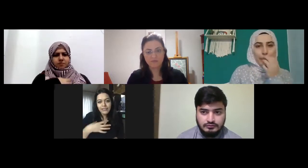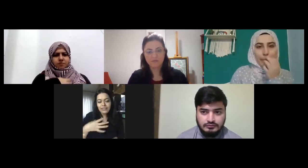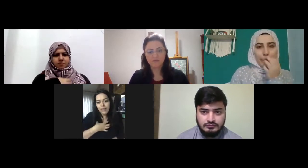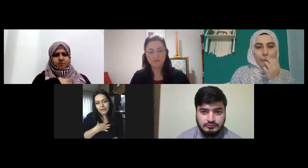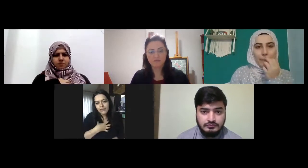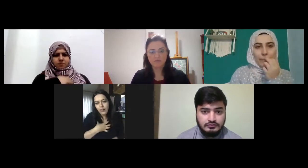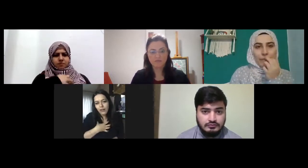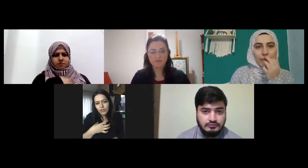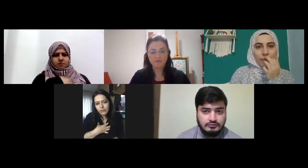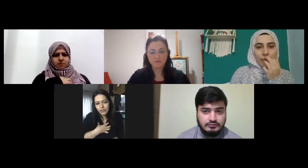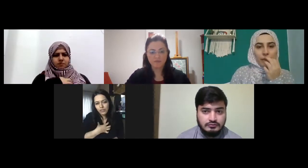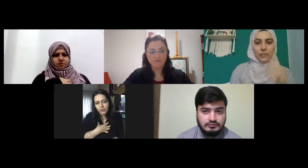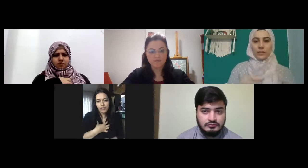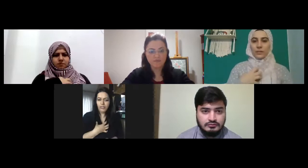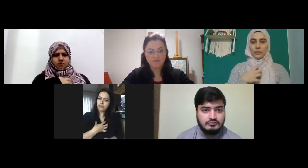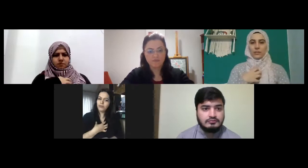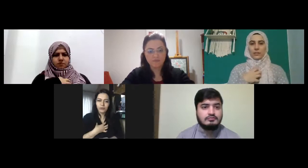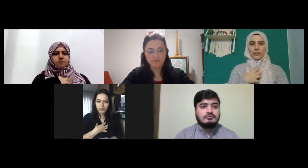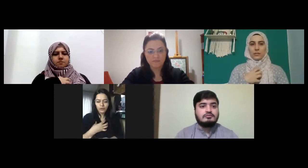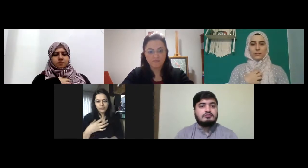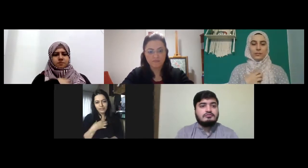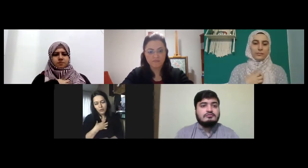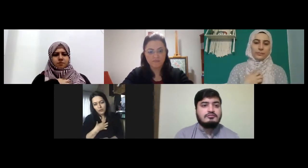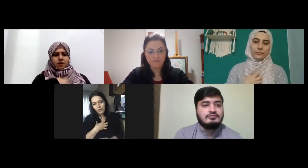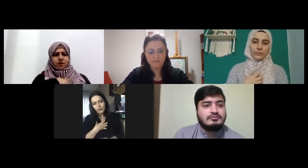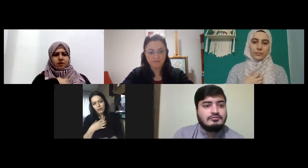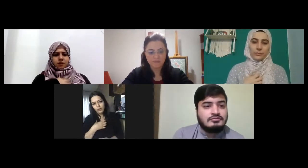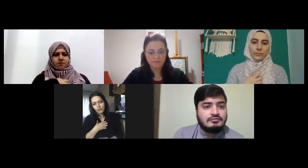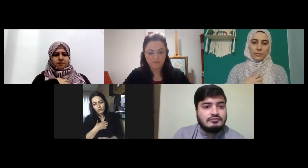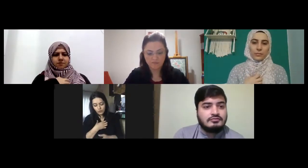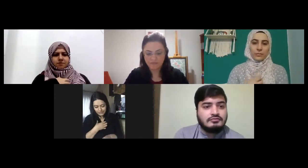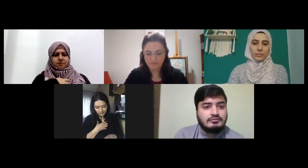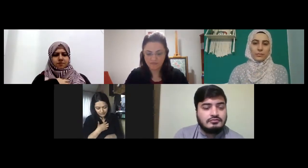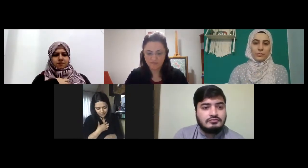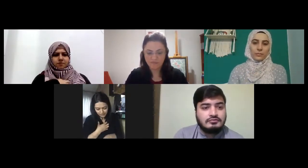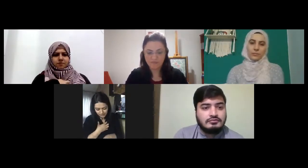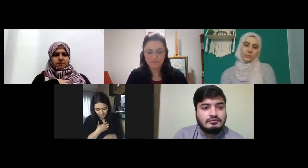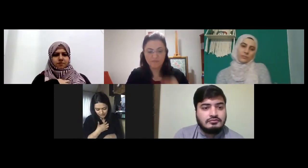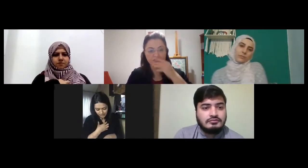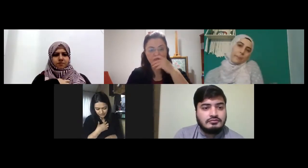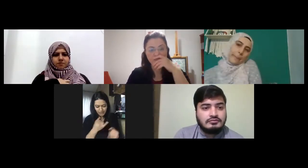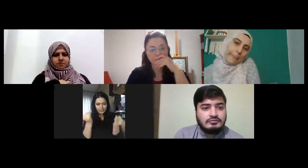sabit kalmıyor sabit kalınca başka anlamı oluyor öyle oluyor koyun sanırım eee kardeş